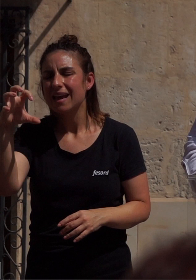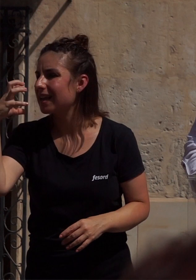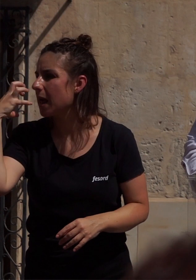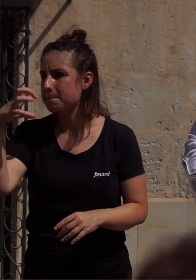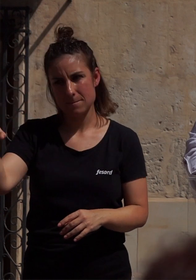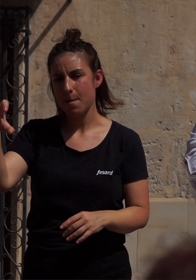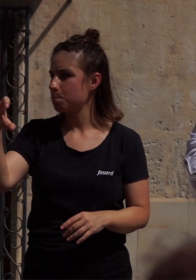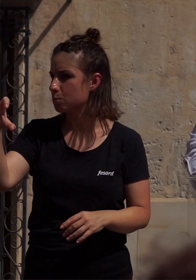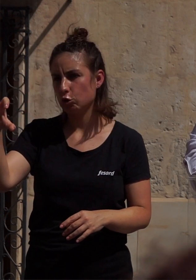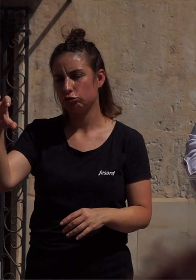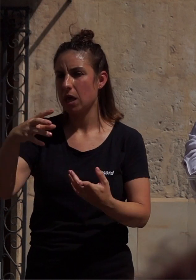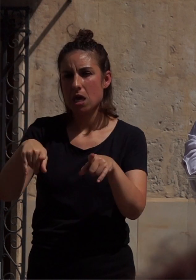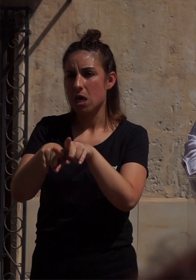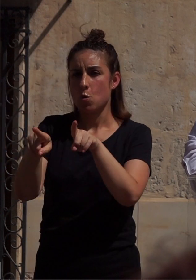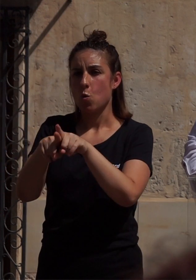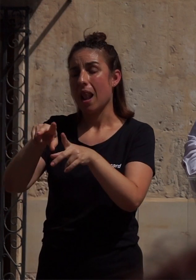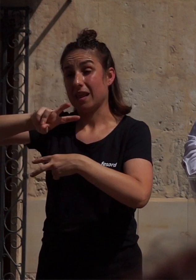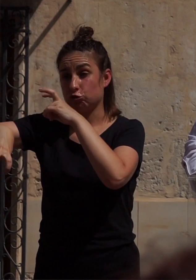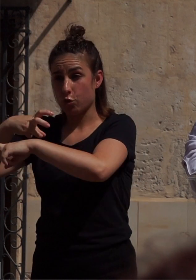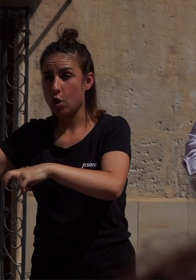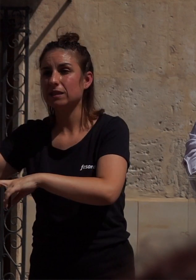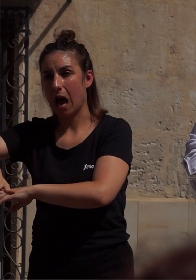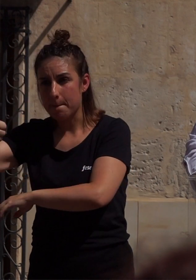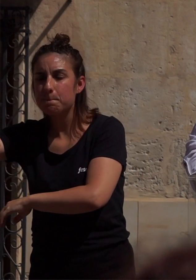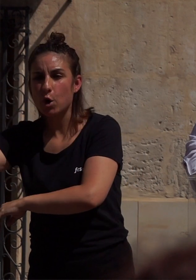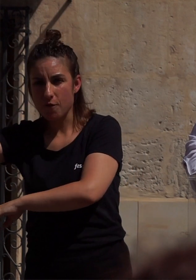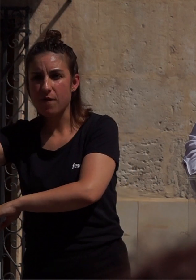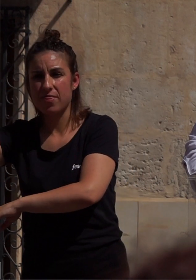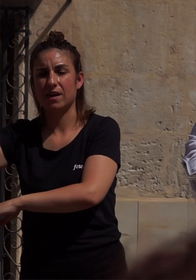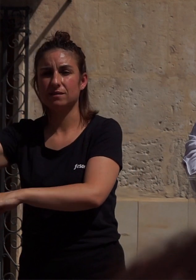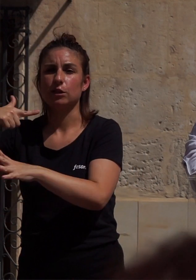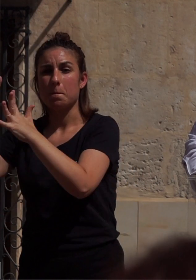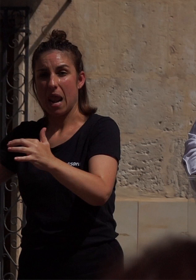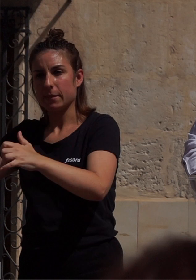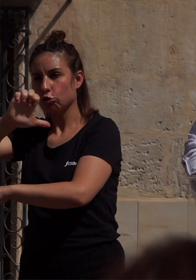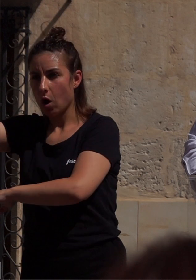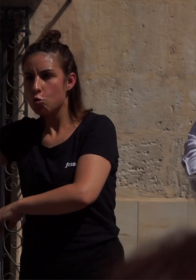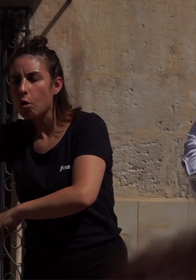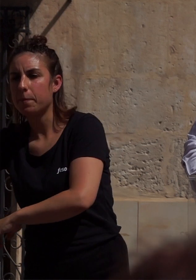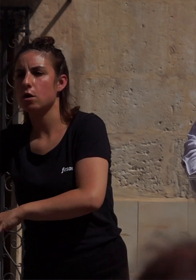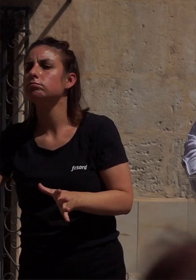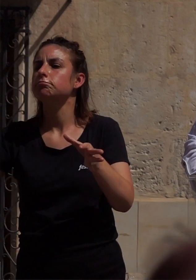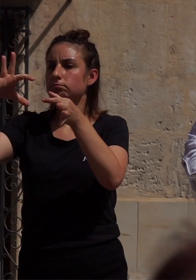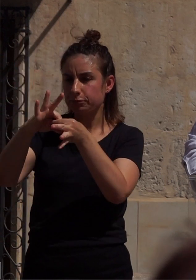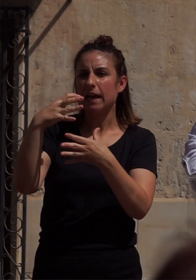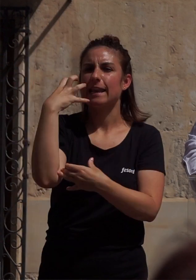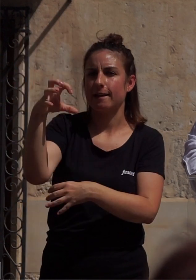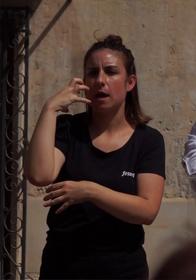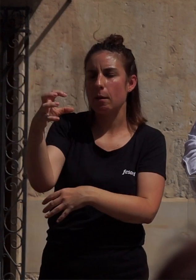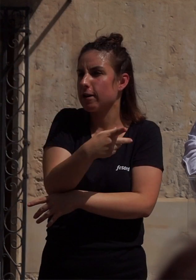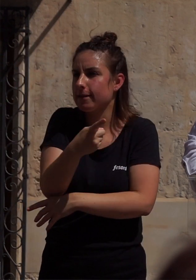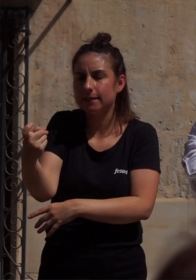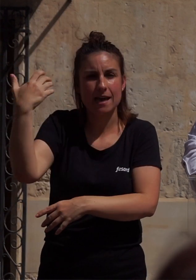en líneas con las diferentes resoluciones aprobadas en el seno del Parlamento Europeo, la necesidad de contar con